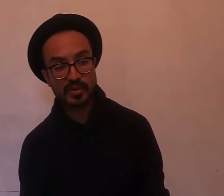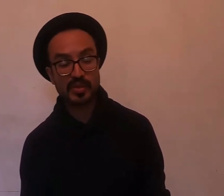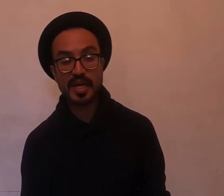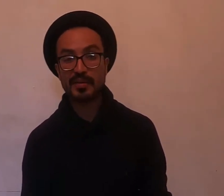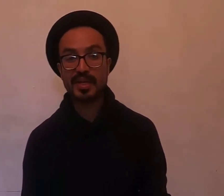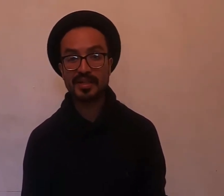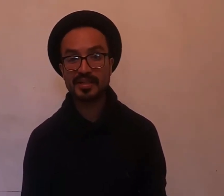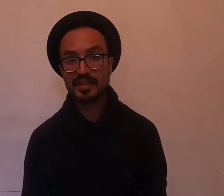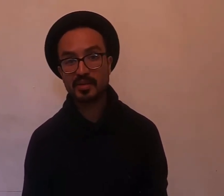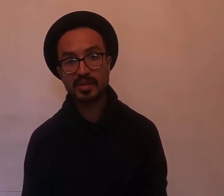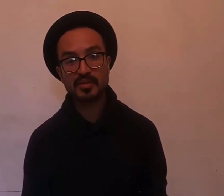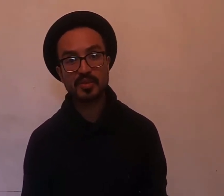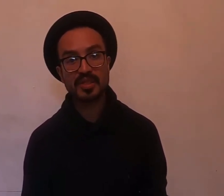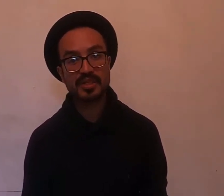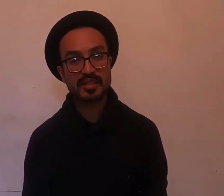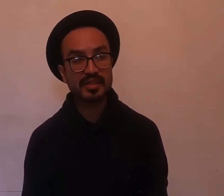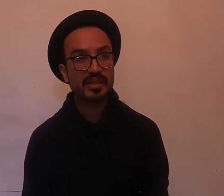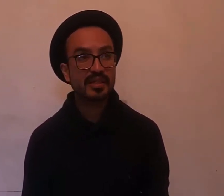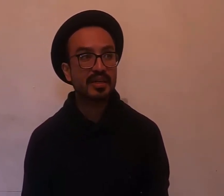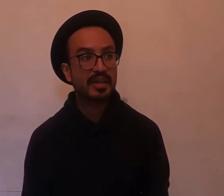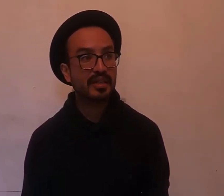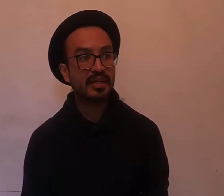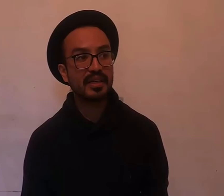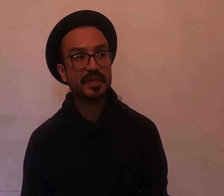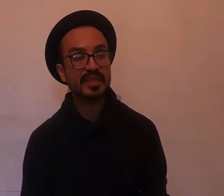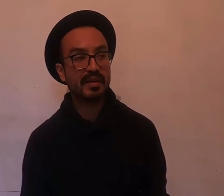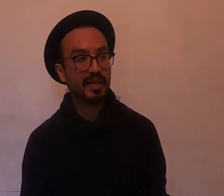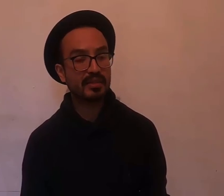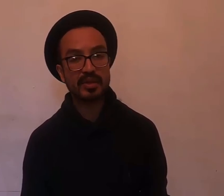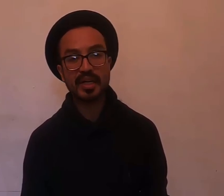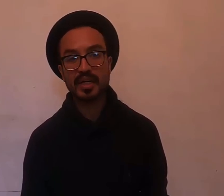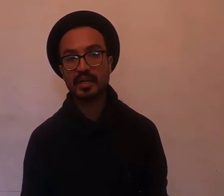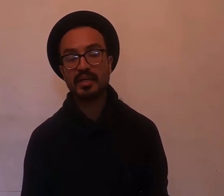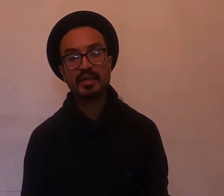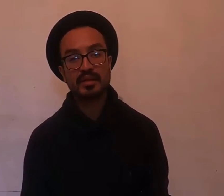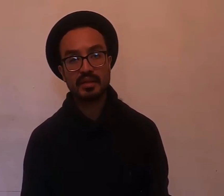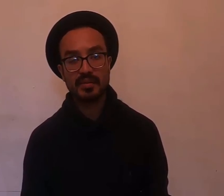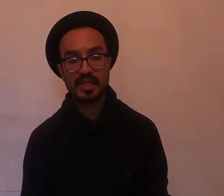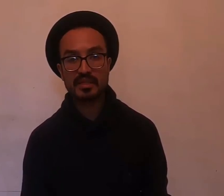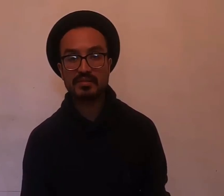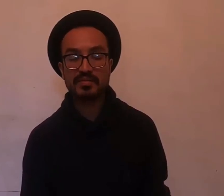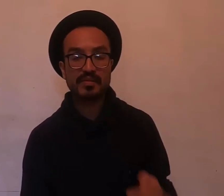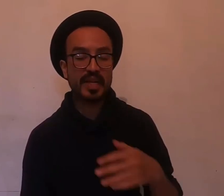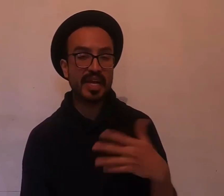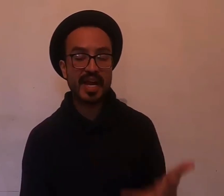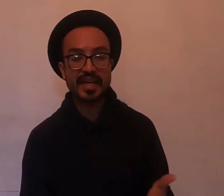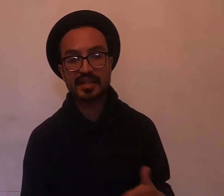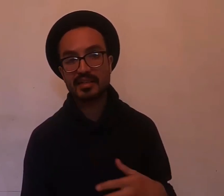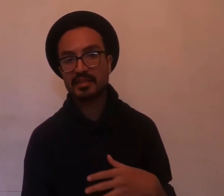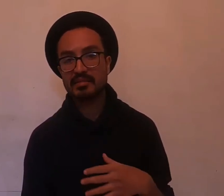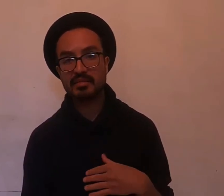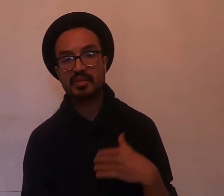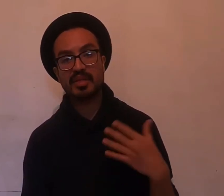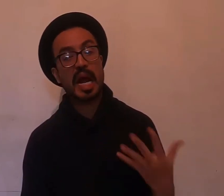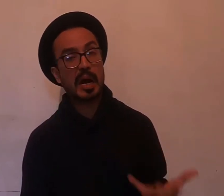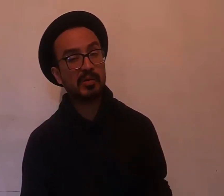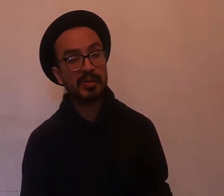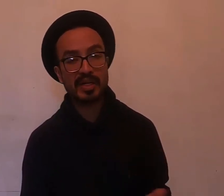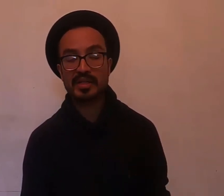se habla de estas cosas, pues es inevitable tocar temas familiares, traumas,